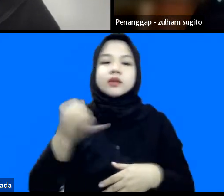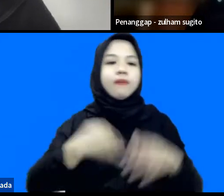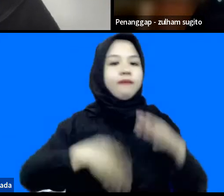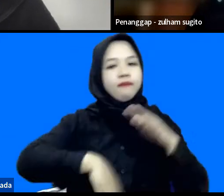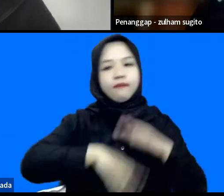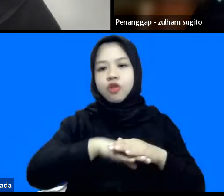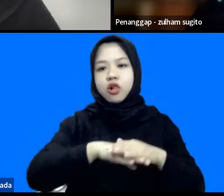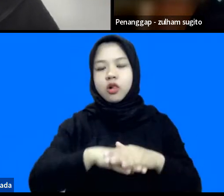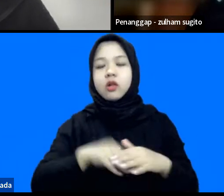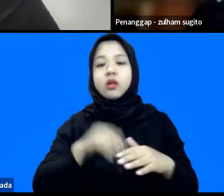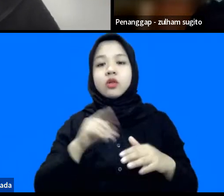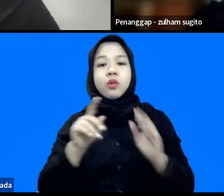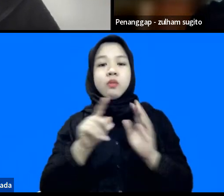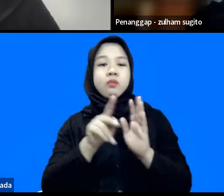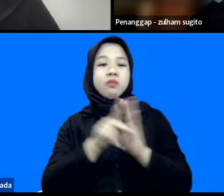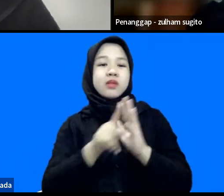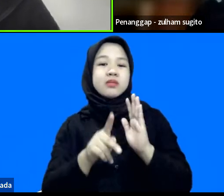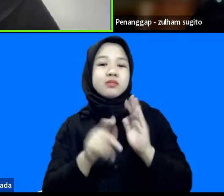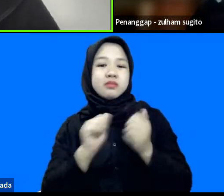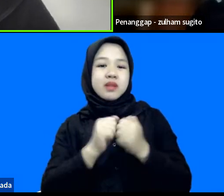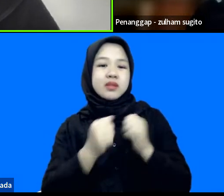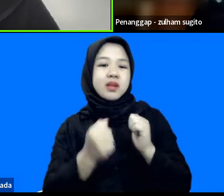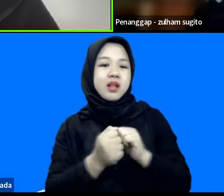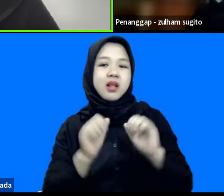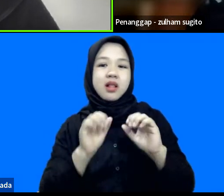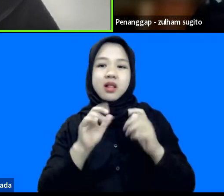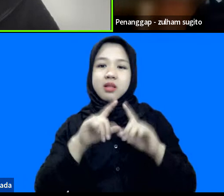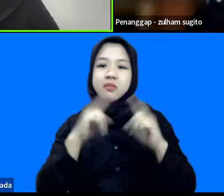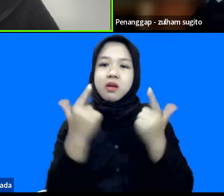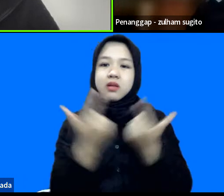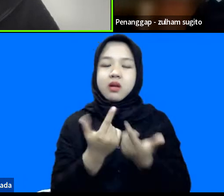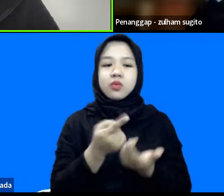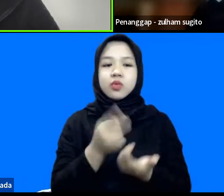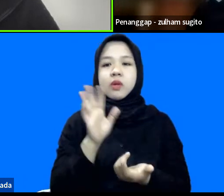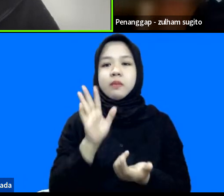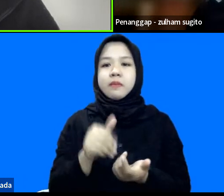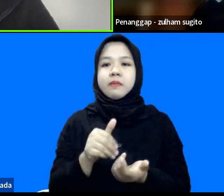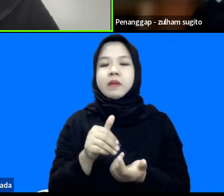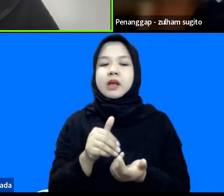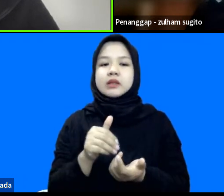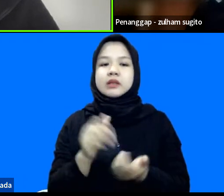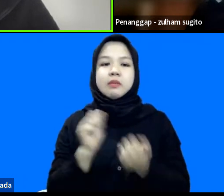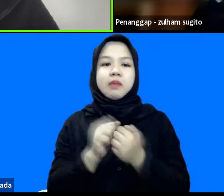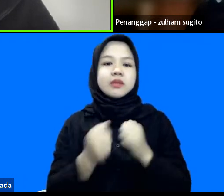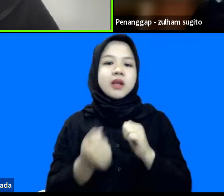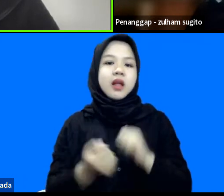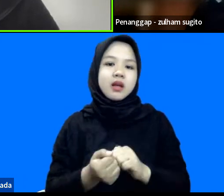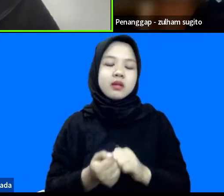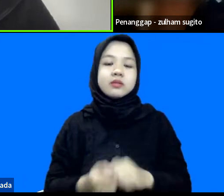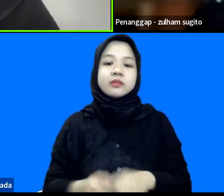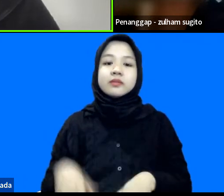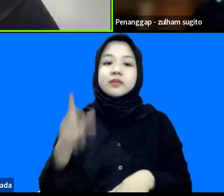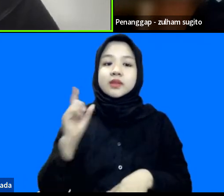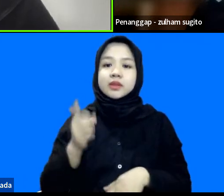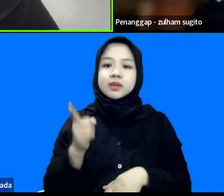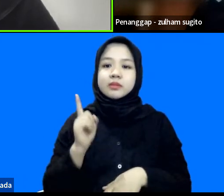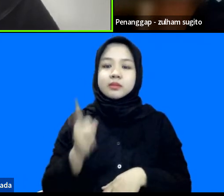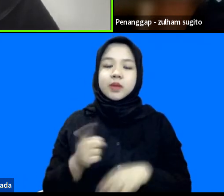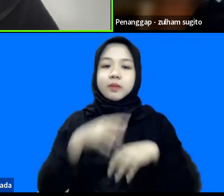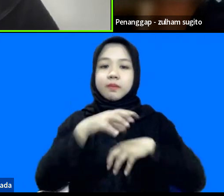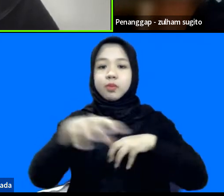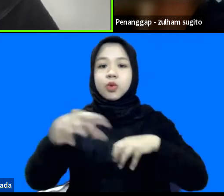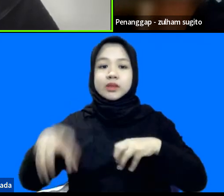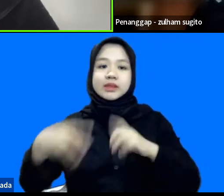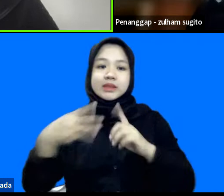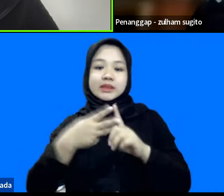problem kelembagaan di BRIN yang masih menjadi masalah sebab posisi BRIN pada